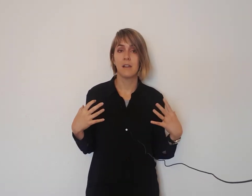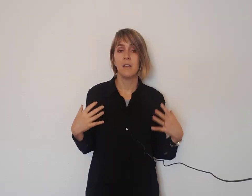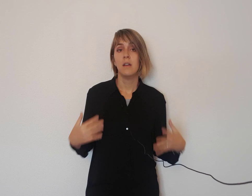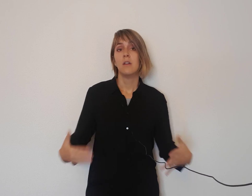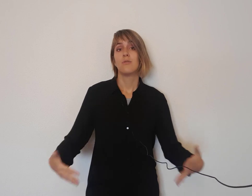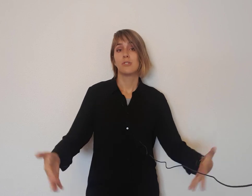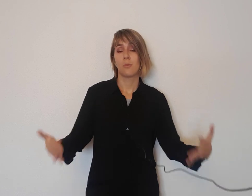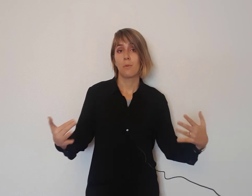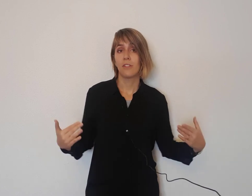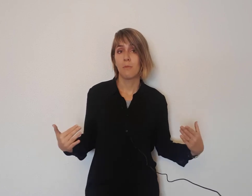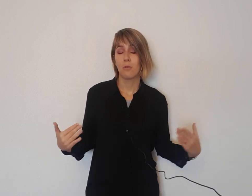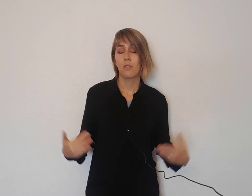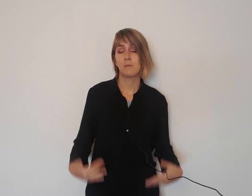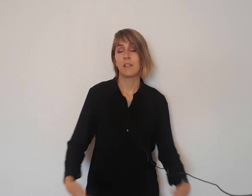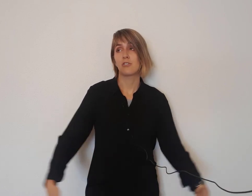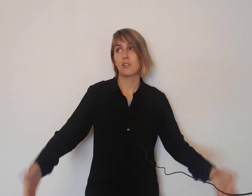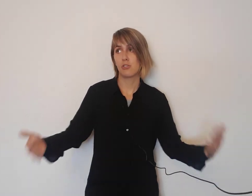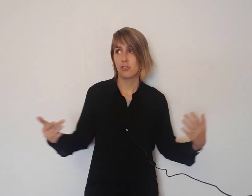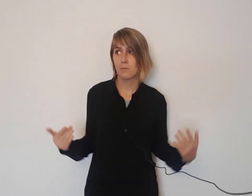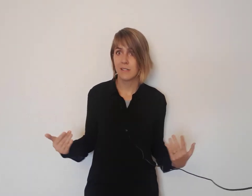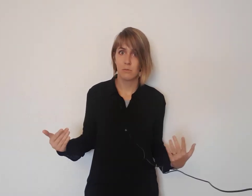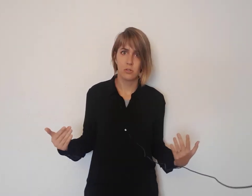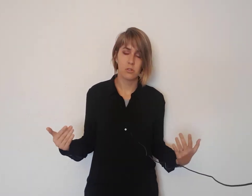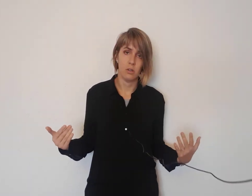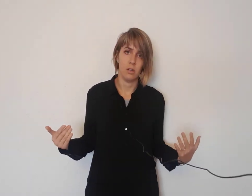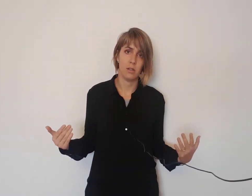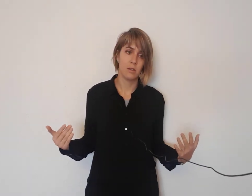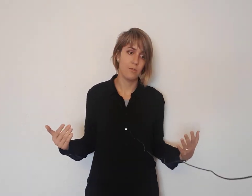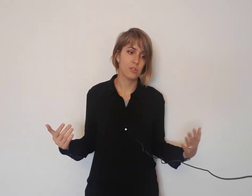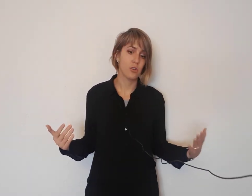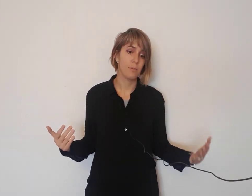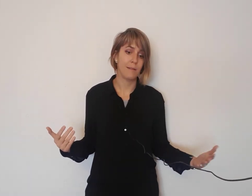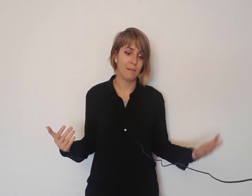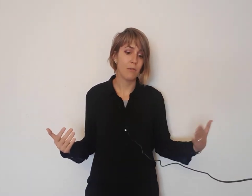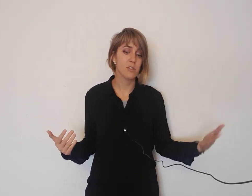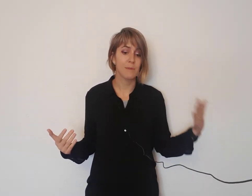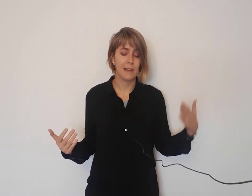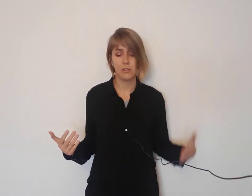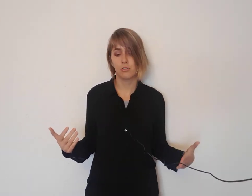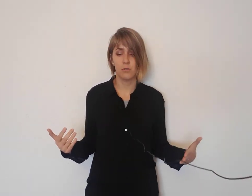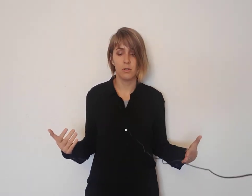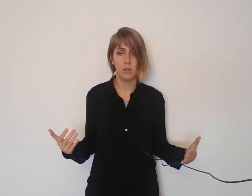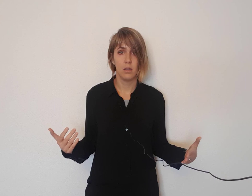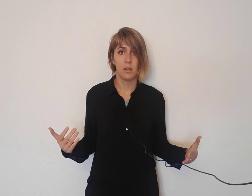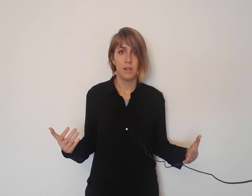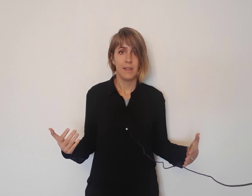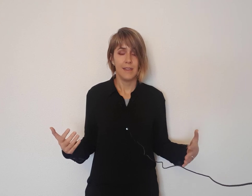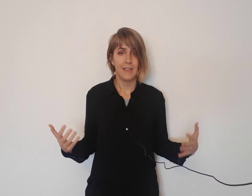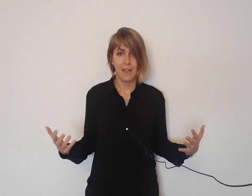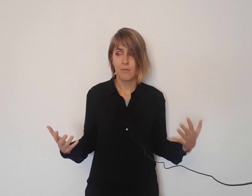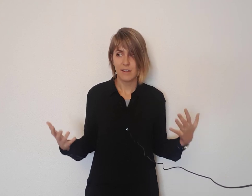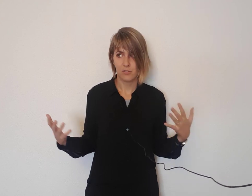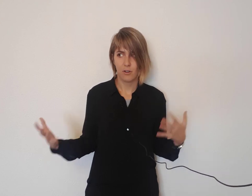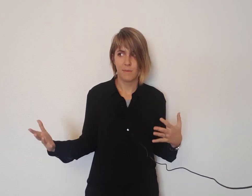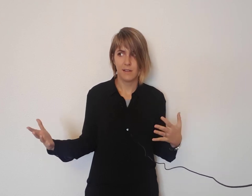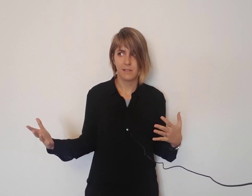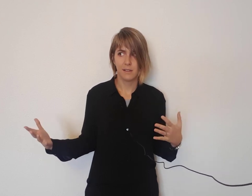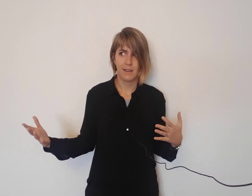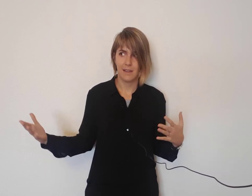nuestro propio tiempo, respetarnos a nosotros mismos, nuestro trabajo es valioso y hay unas normas que